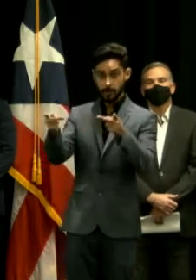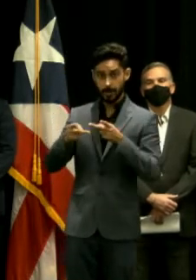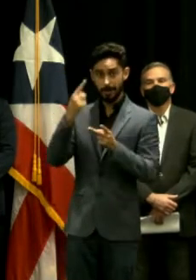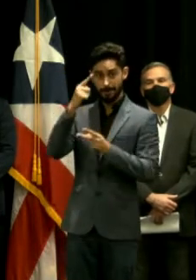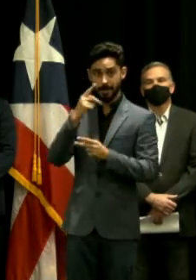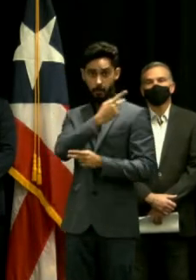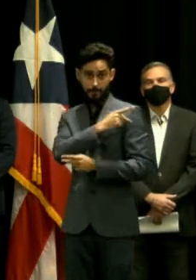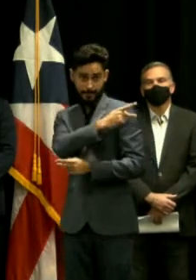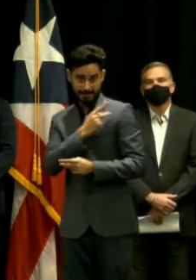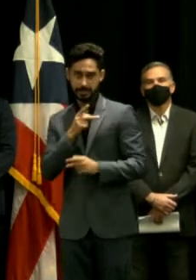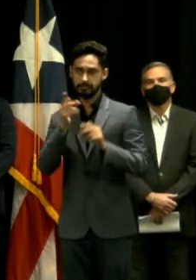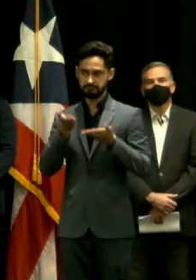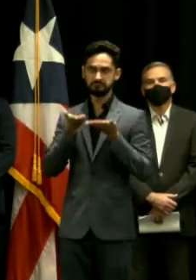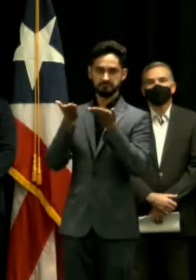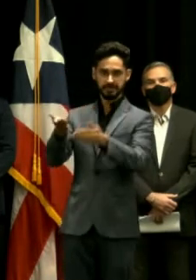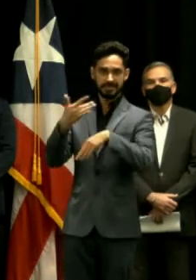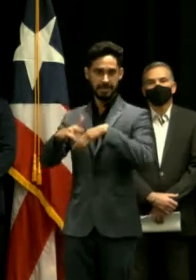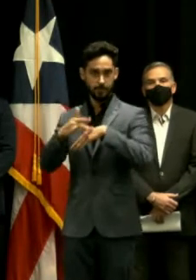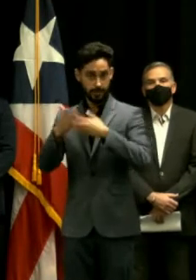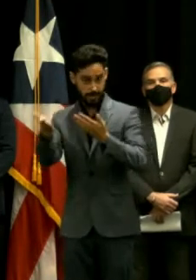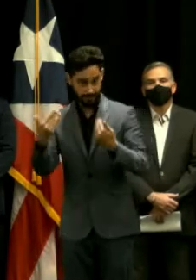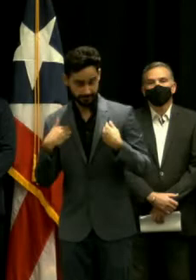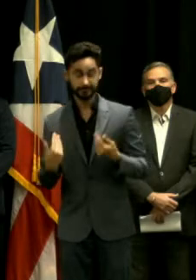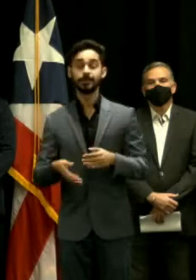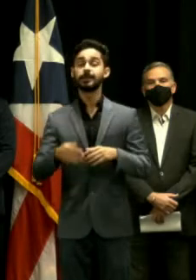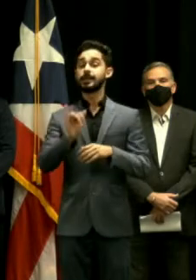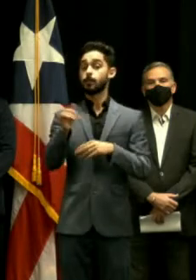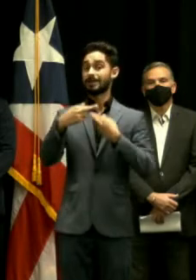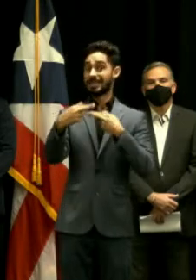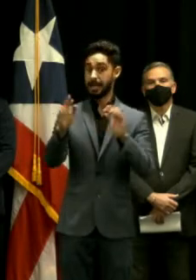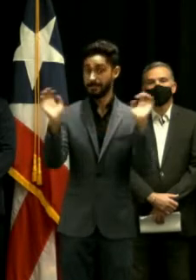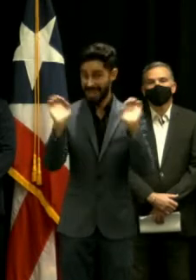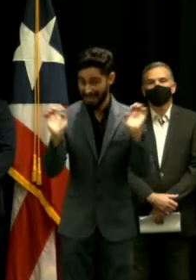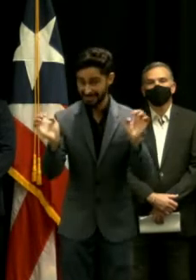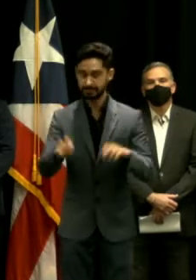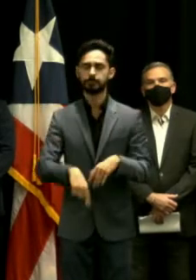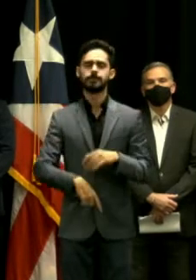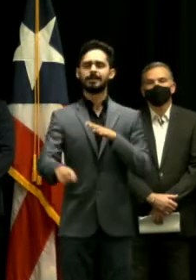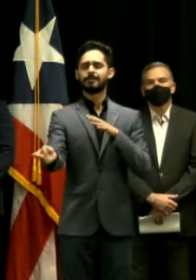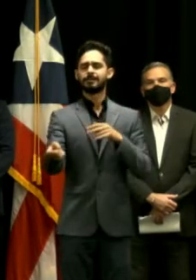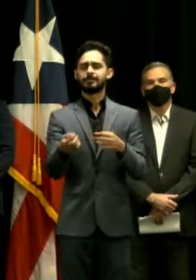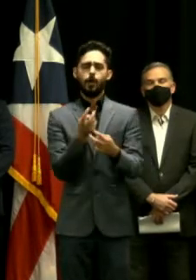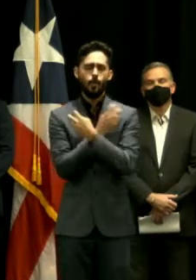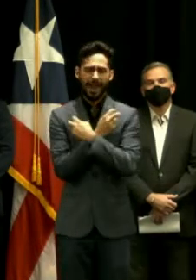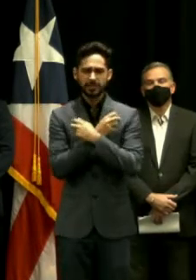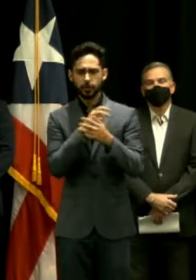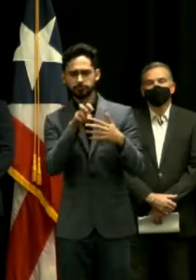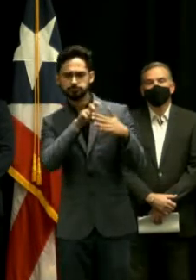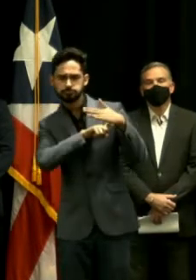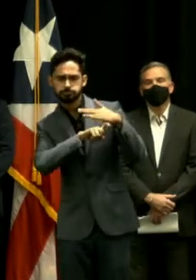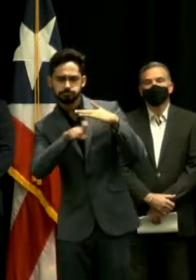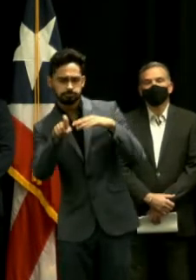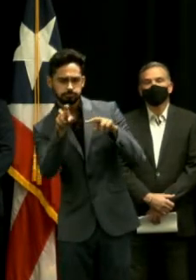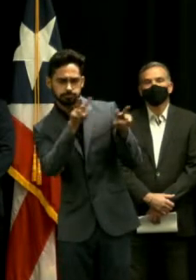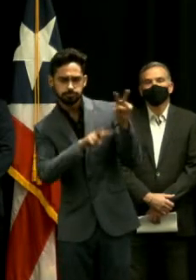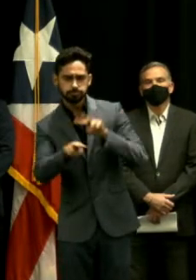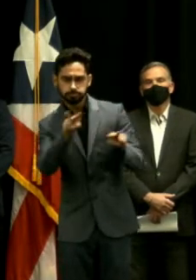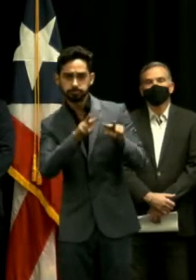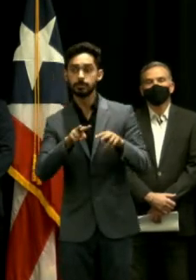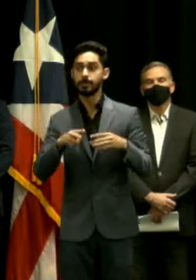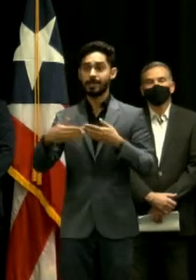pacientes. Va a tener sala de emergencia, rayos X, centro de imágenes, laboratorio, inmunización, cámara